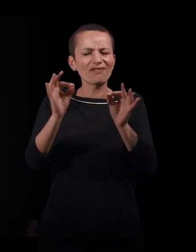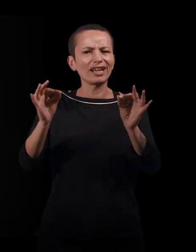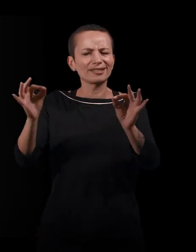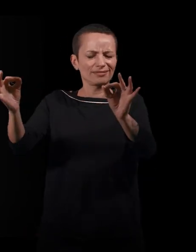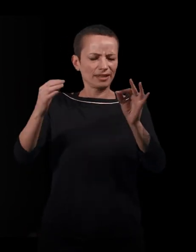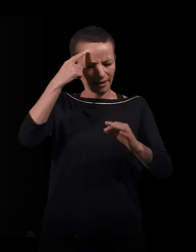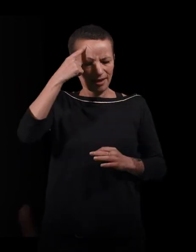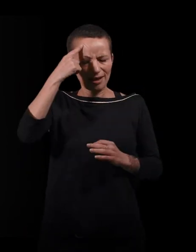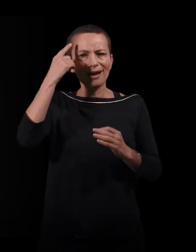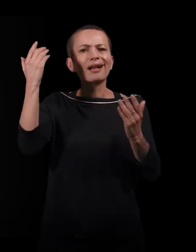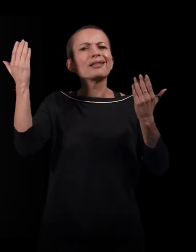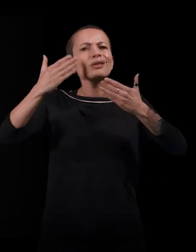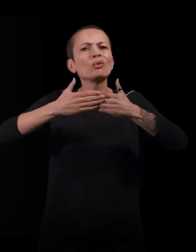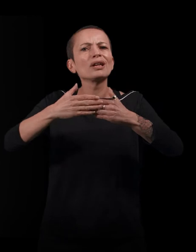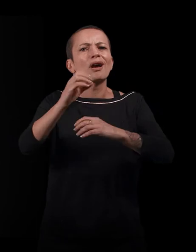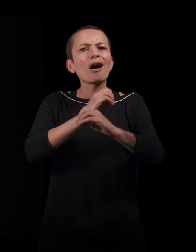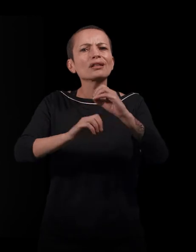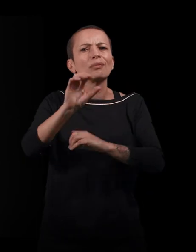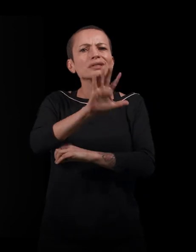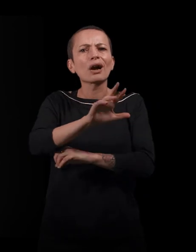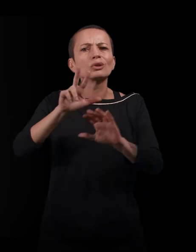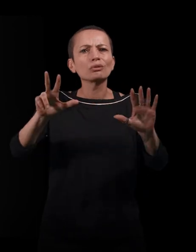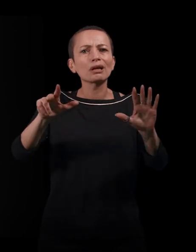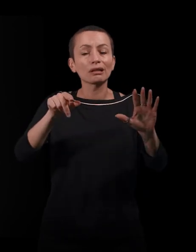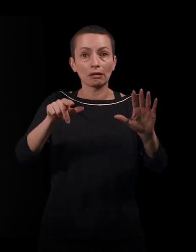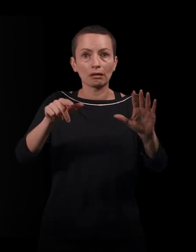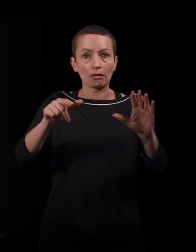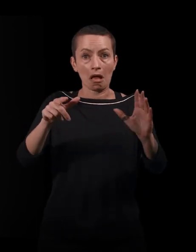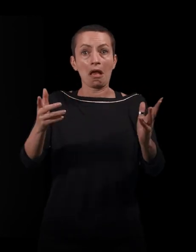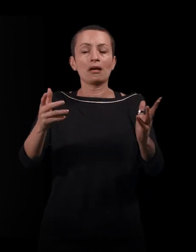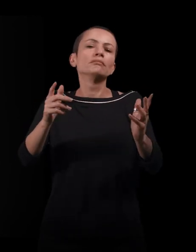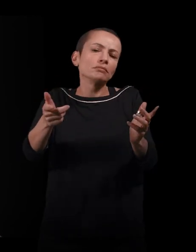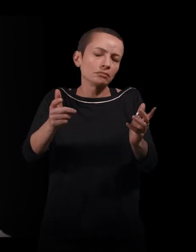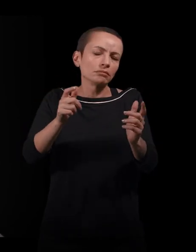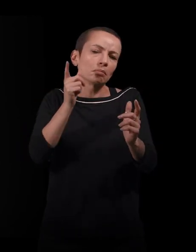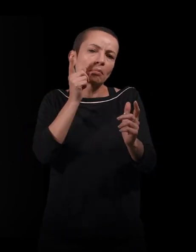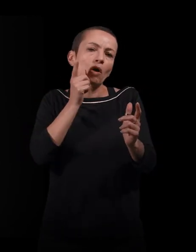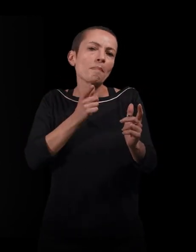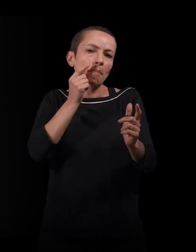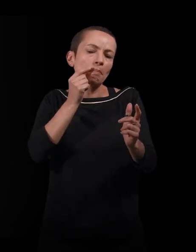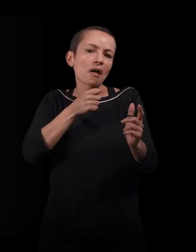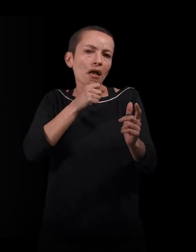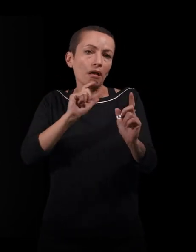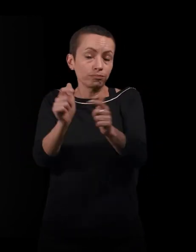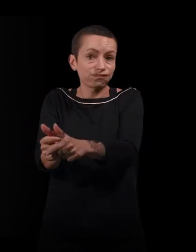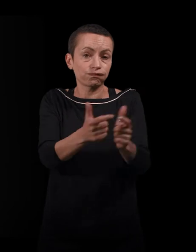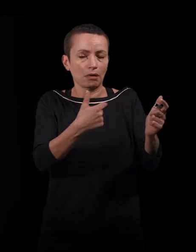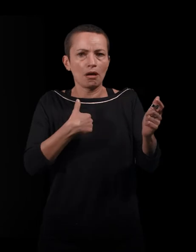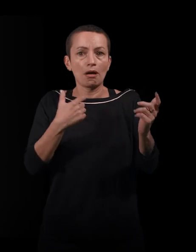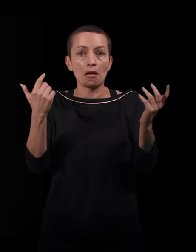arrivée, c'est « La peur est entrée dans la vie de mes grands-parents cette nuit d'octobre 58 », cette nuit d'octobre 58 où mon grand-père se fait enlever. Et